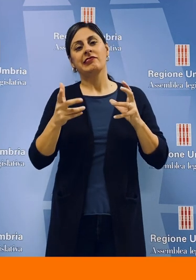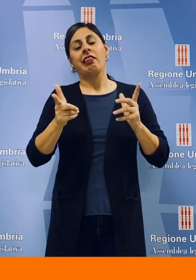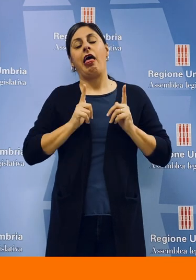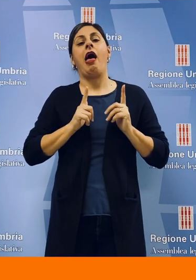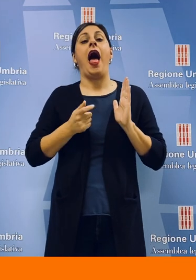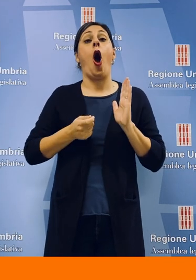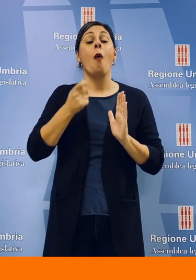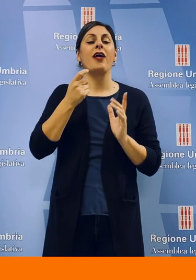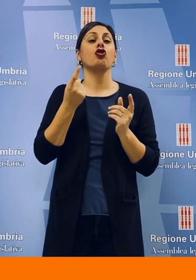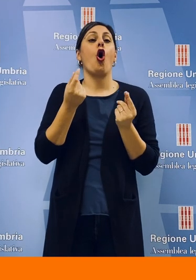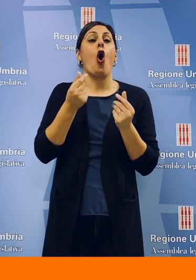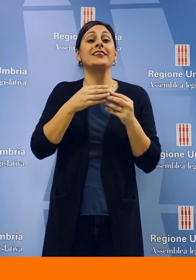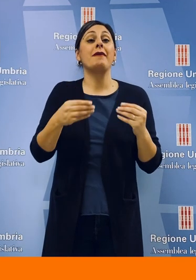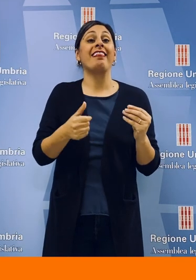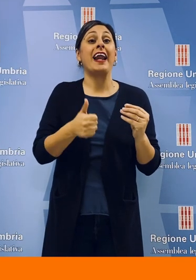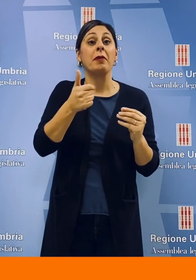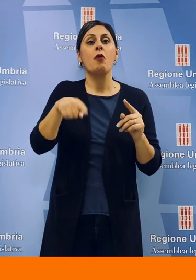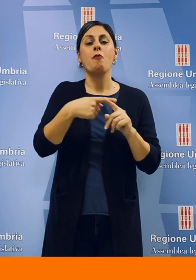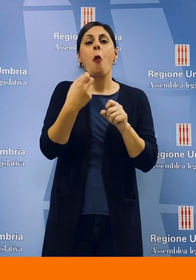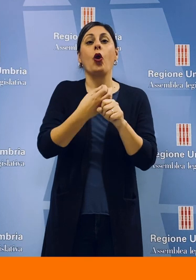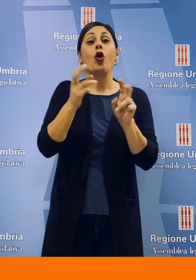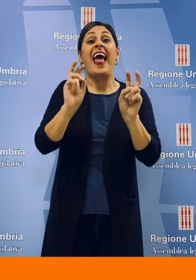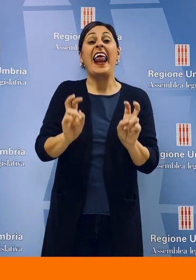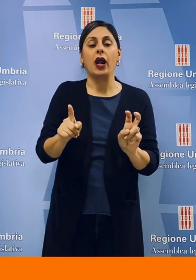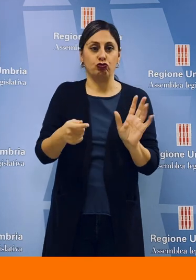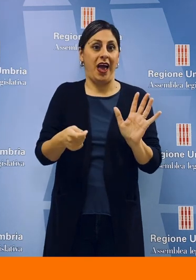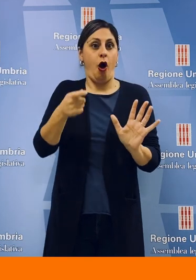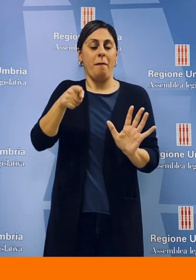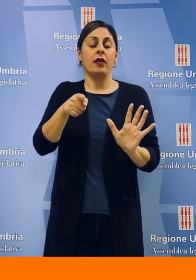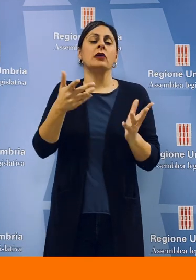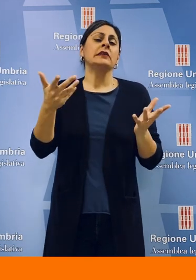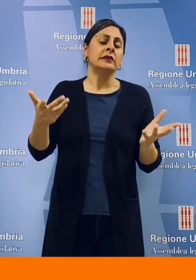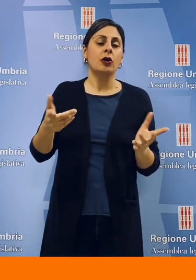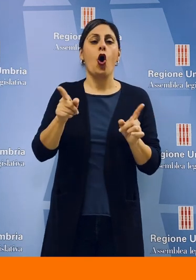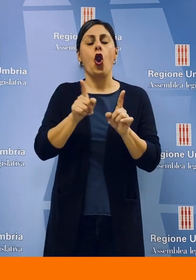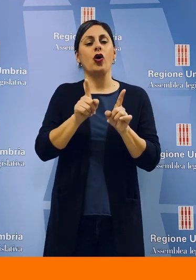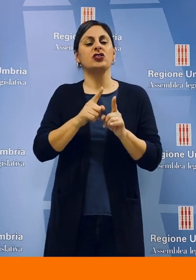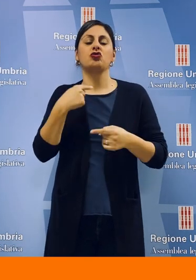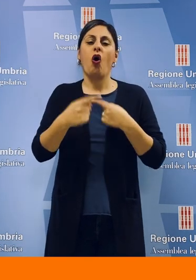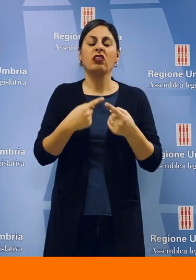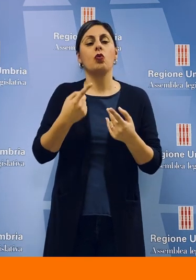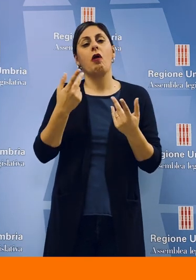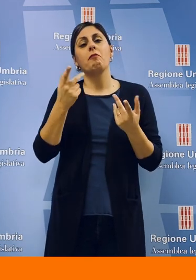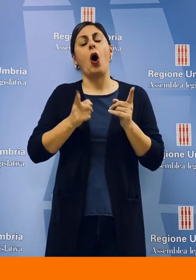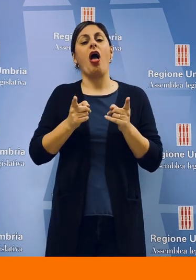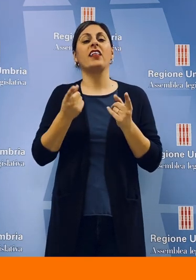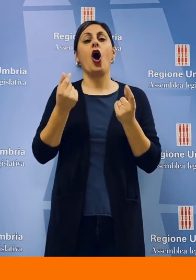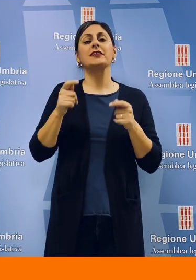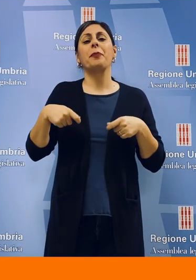notevole dei costi delle materie prime e dei prodotti energetici. Nonostante questo prosegue la politica di contenimento dei costi delle